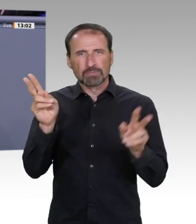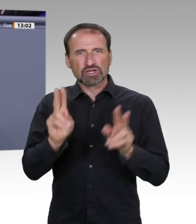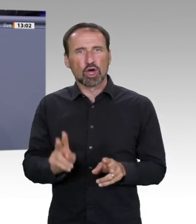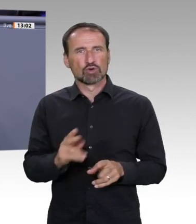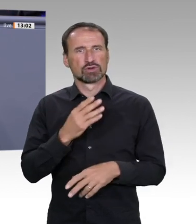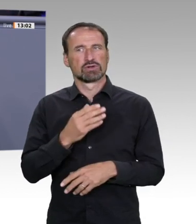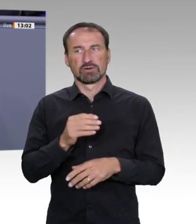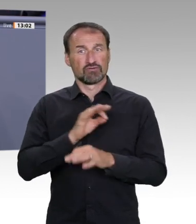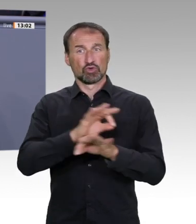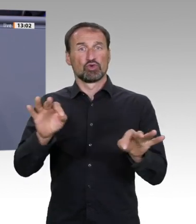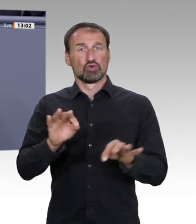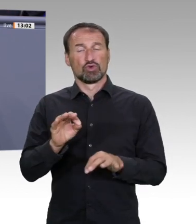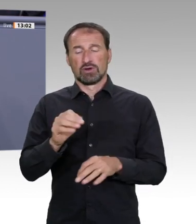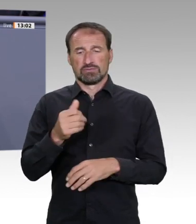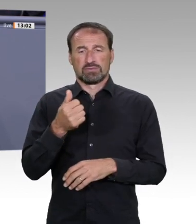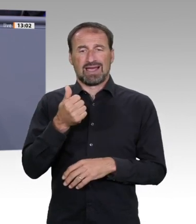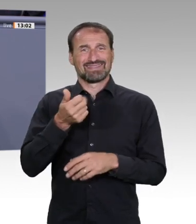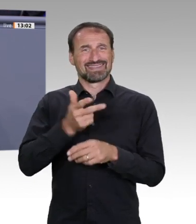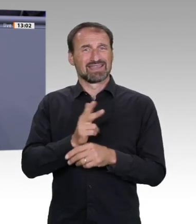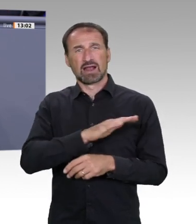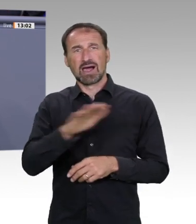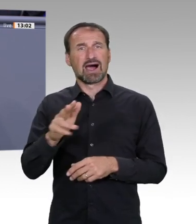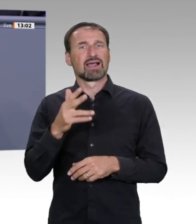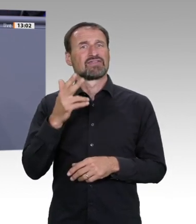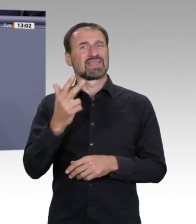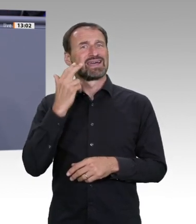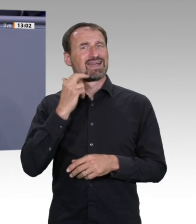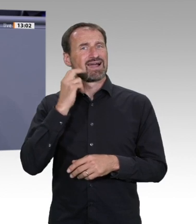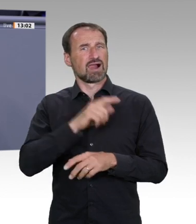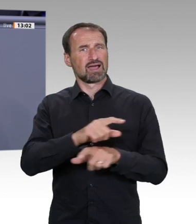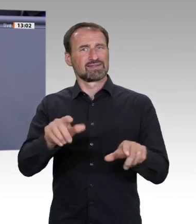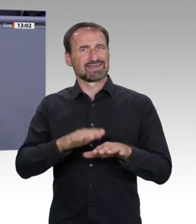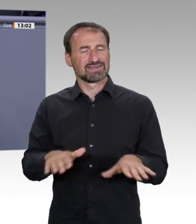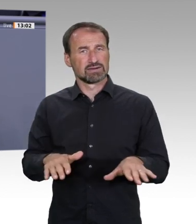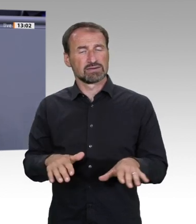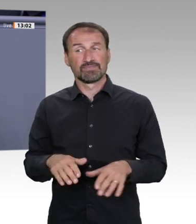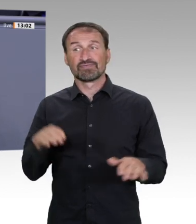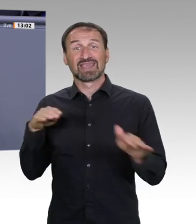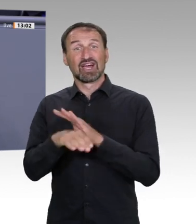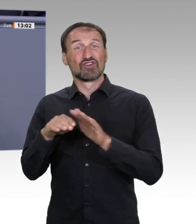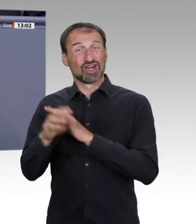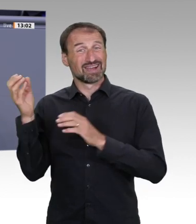und viel zu wenig junge Geflüchtete lernen Deutsch oder erhalten frühkindliche Bildung.